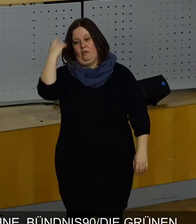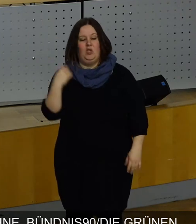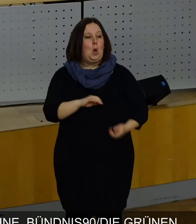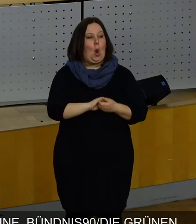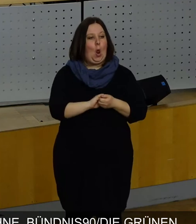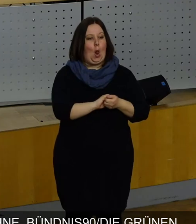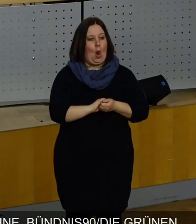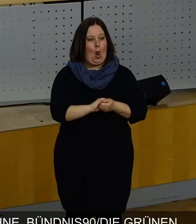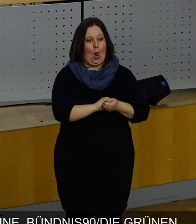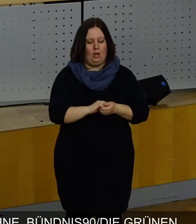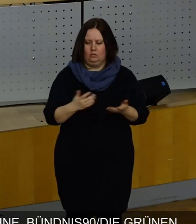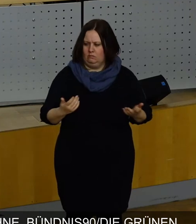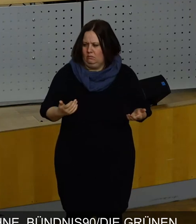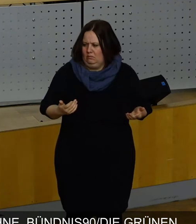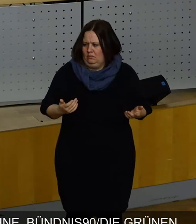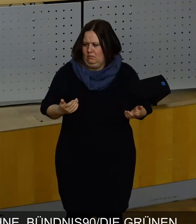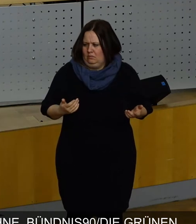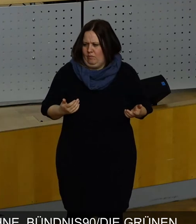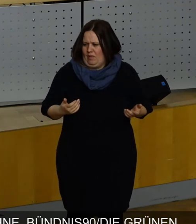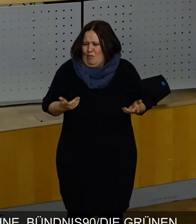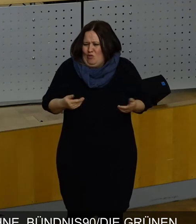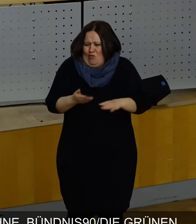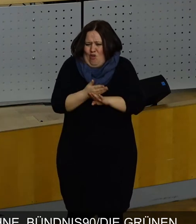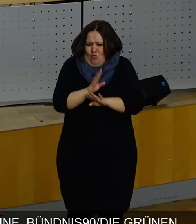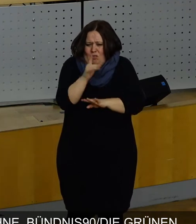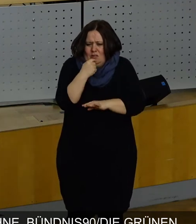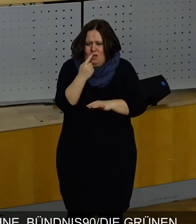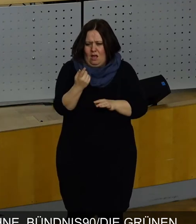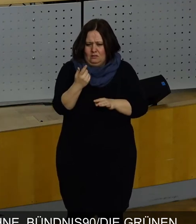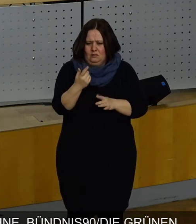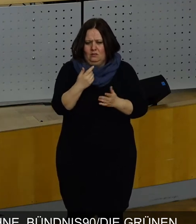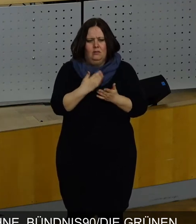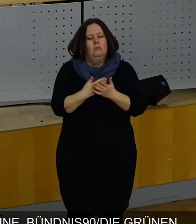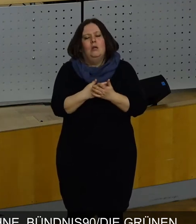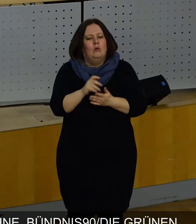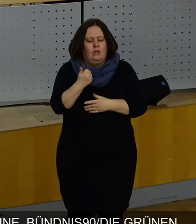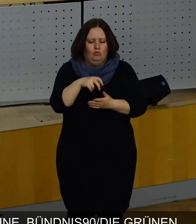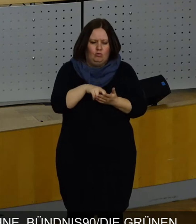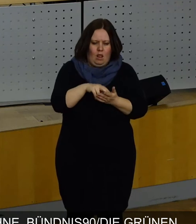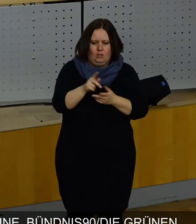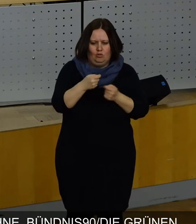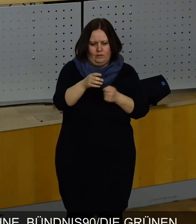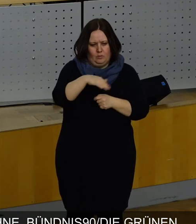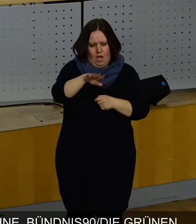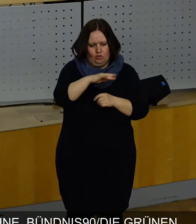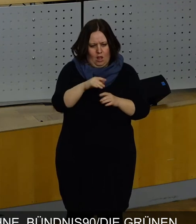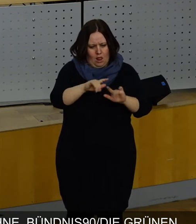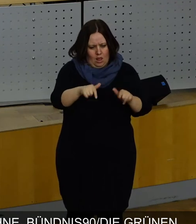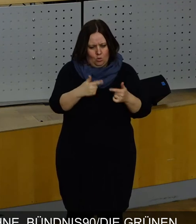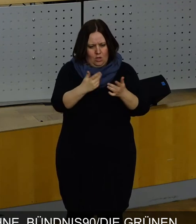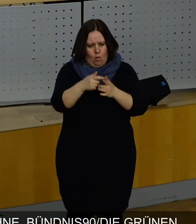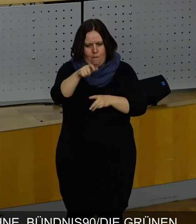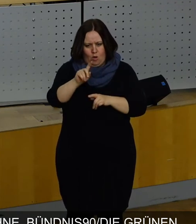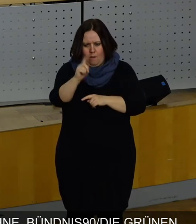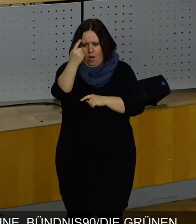Kungelei. Aber natürlich muss, das wurde schon mehrfach gesagt, wenn an einer Stelle die Geschäftsbereiche angefasst werden, ein